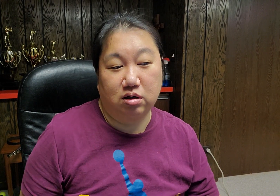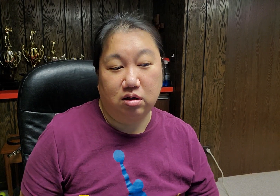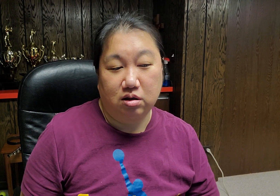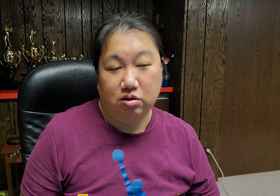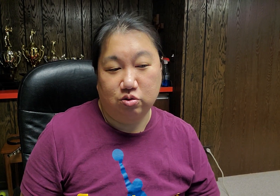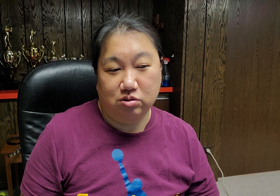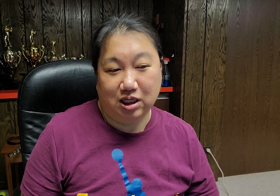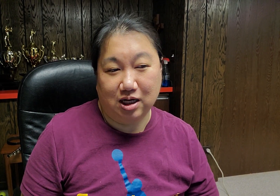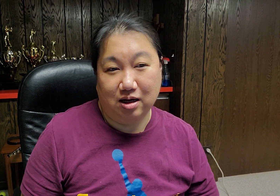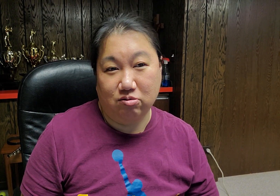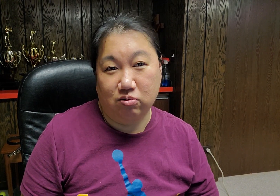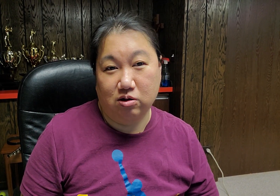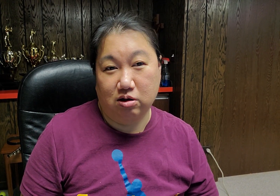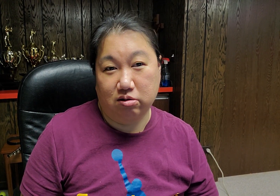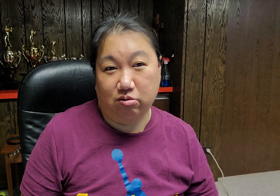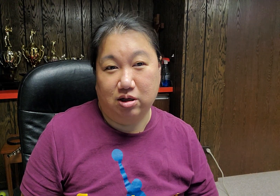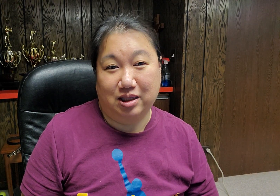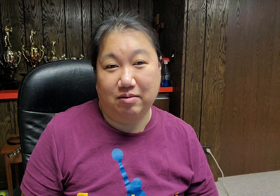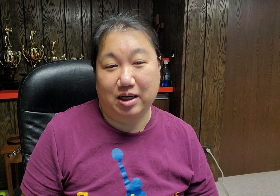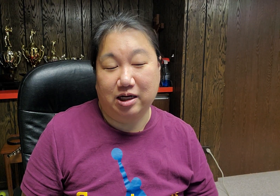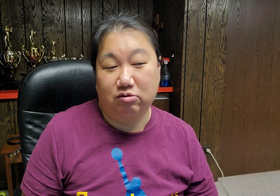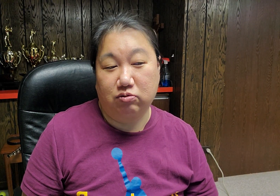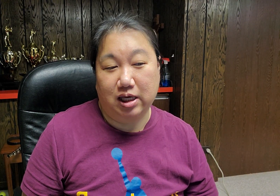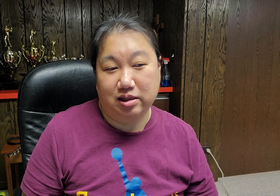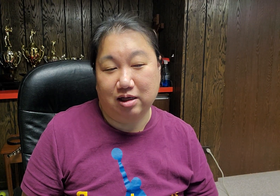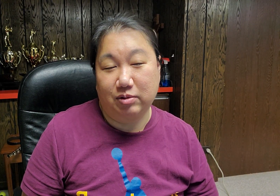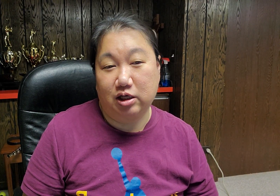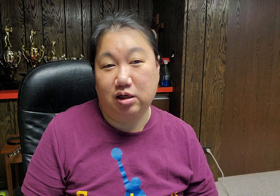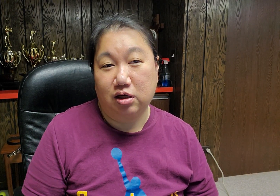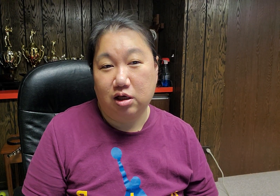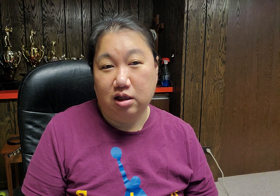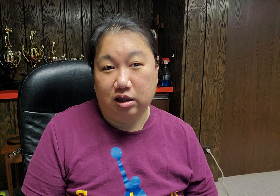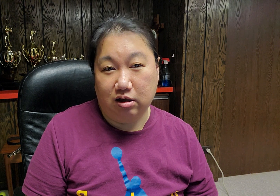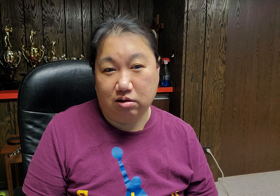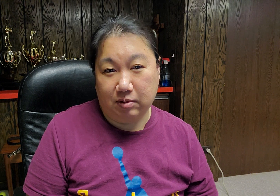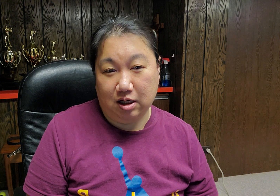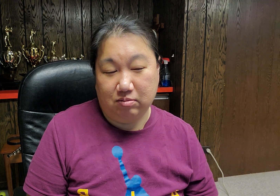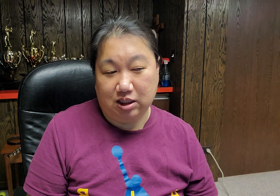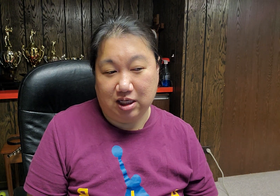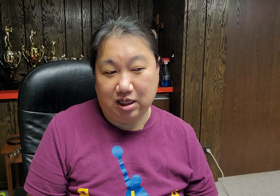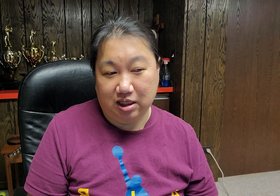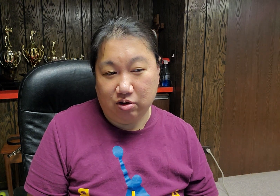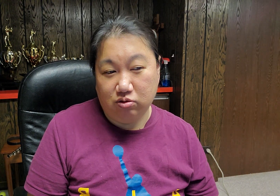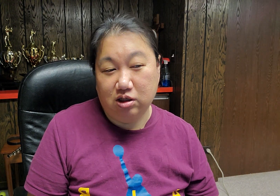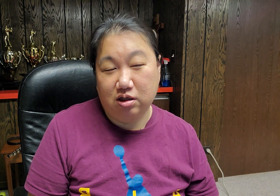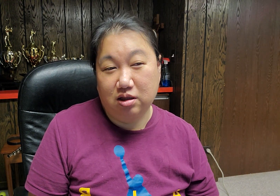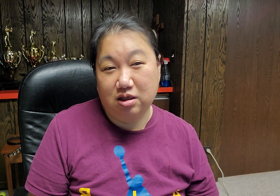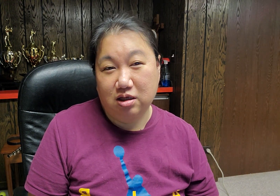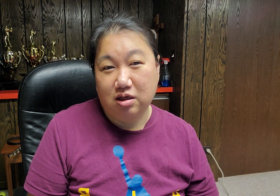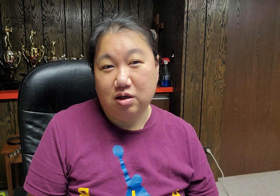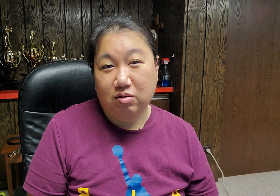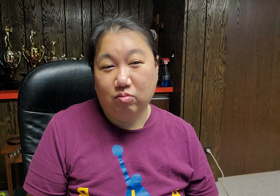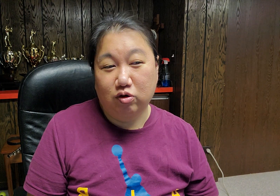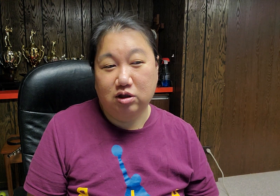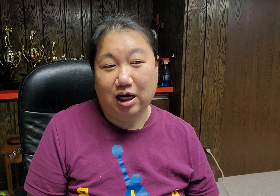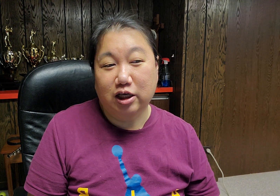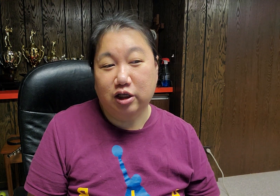쫓아가고 그리스도를 닮아가는 우리의 삶이 되었으면 합니다. 오늘은 모든 악기를